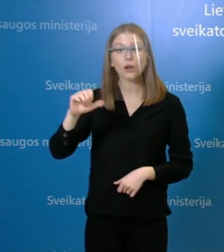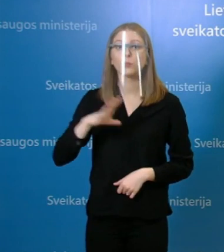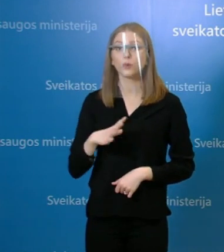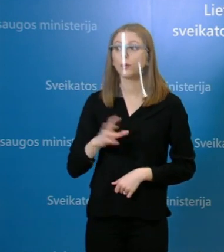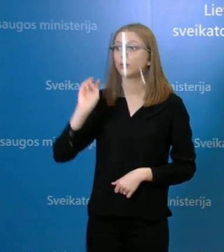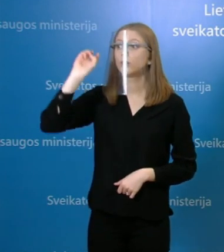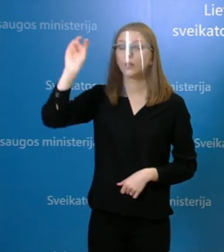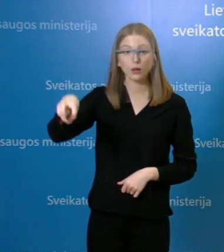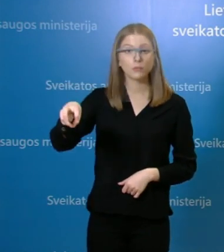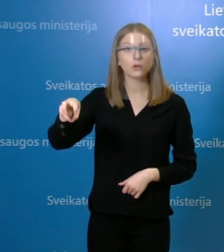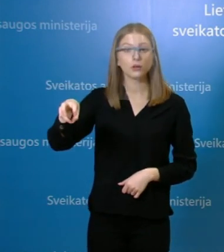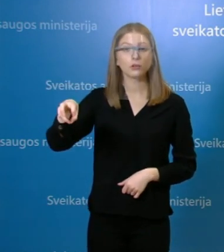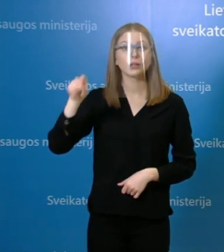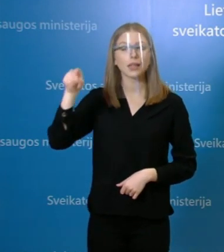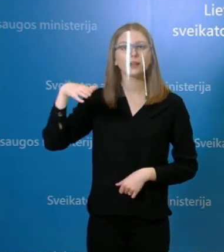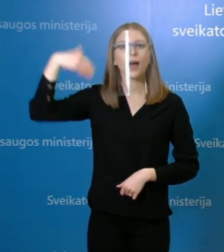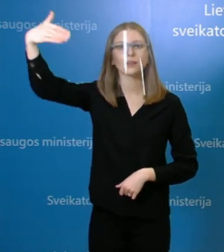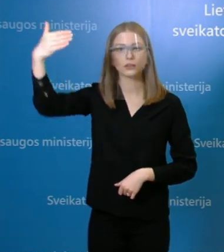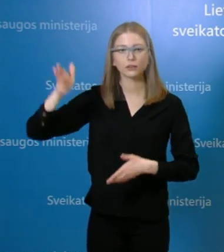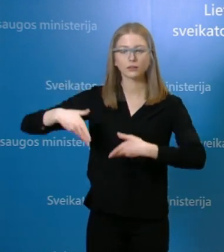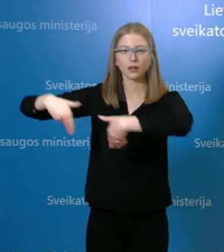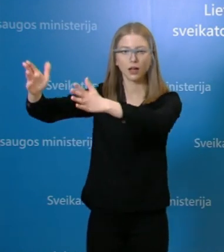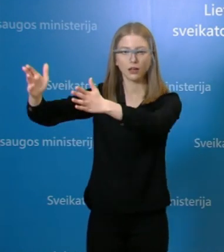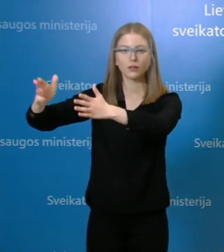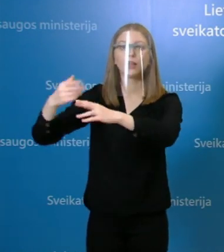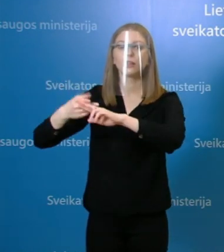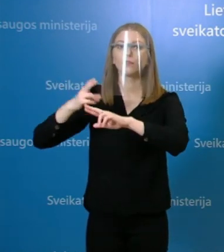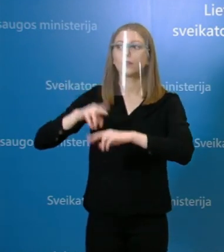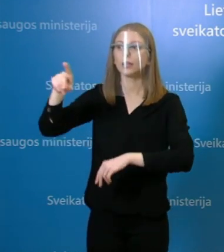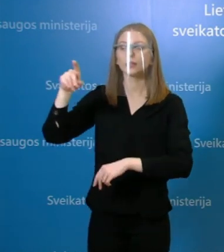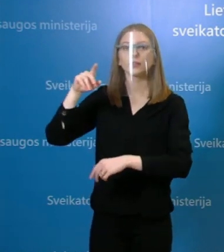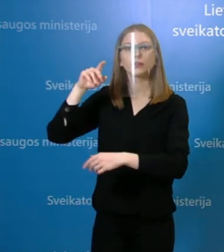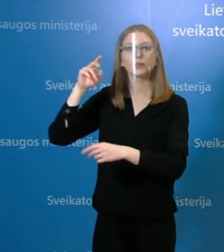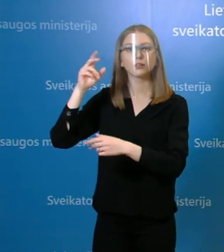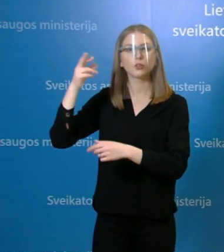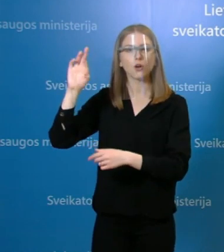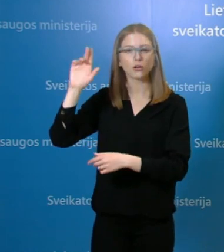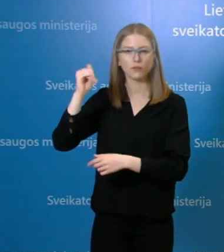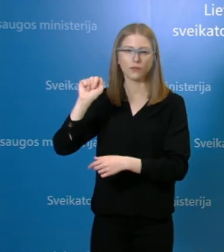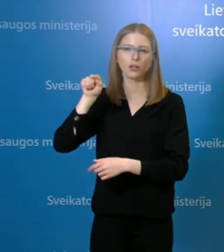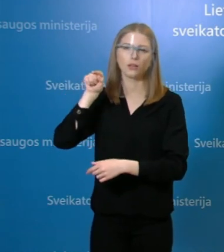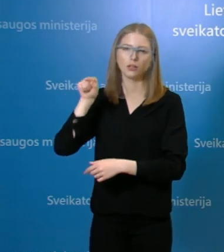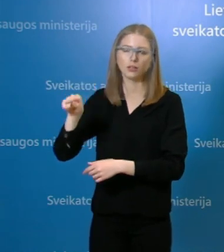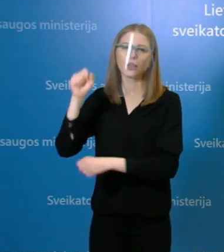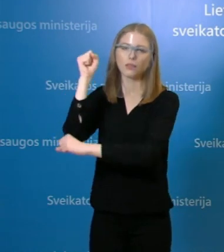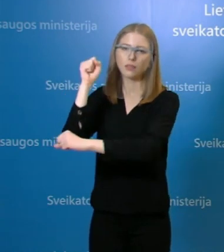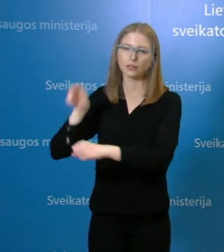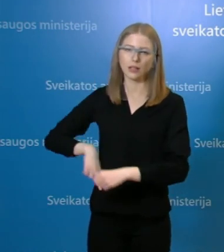ateities gatvėje, todėl NVSC pateikė nurodymą šio prekybos centro administracijai. Dėl viso ateities gatvėje esančios parduotuvės